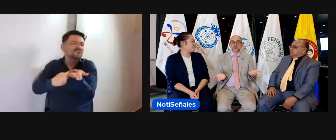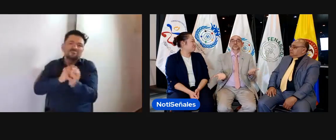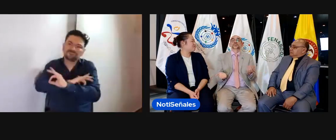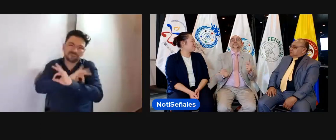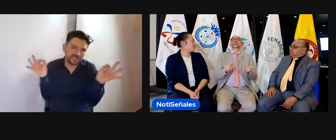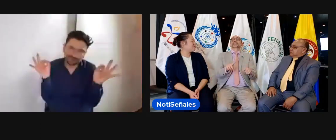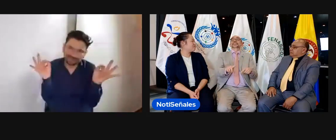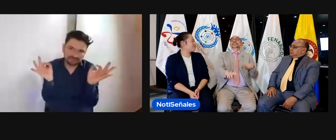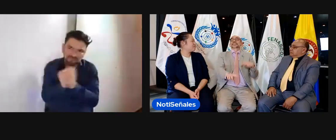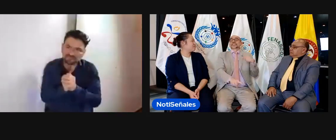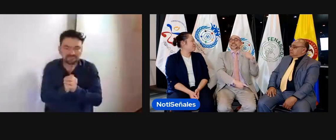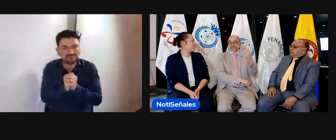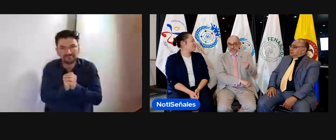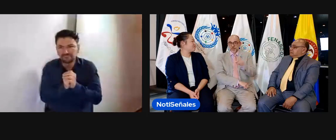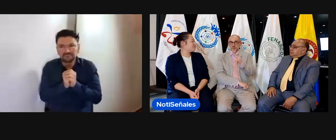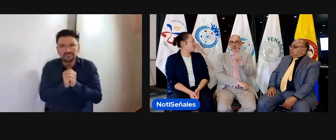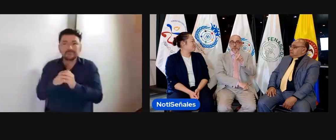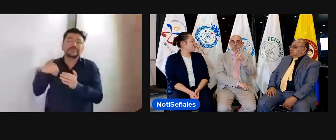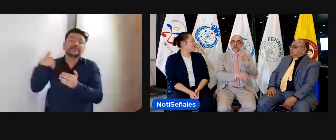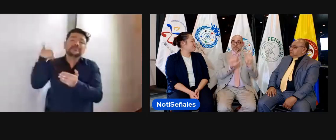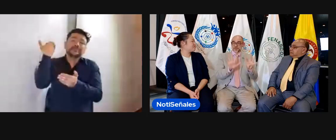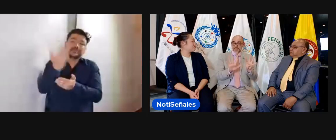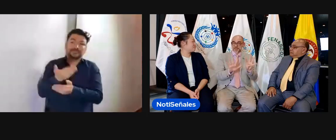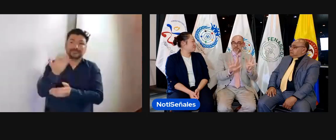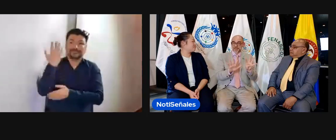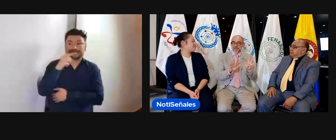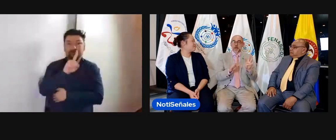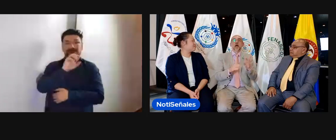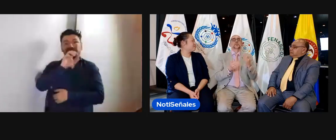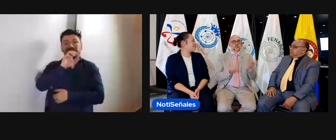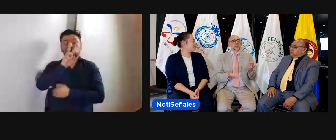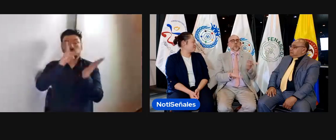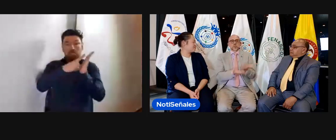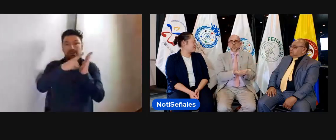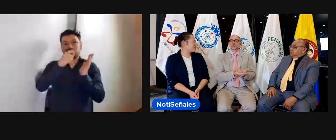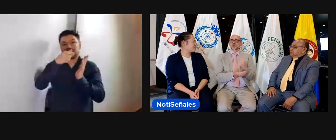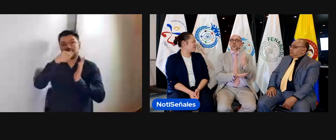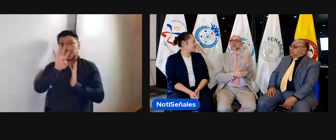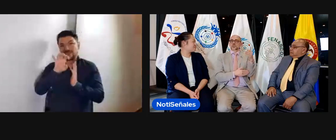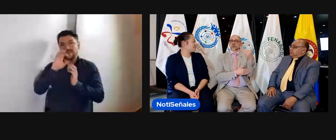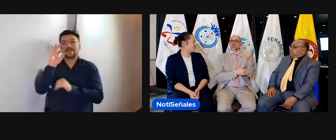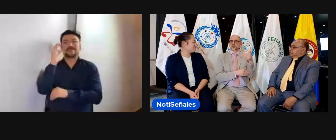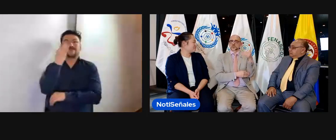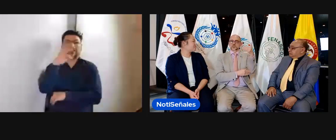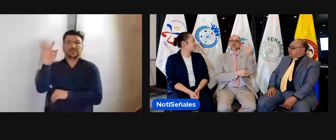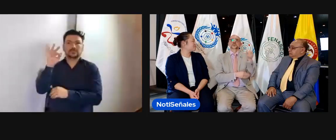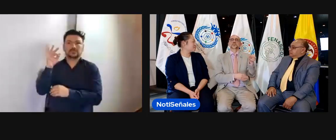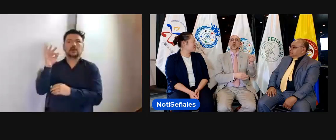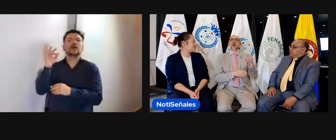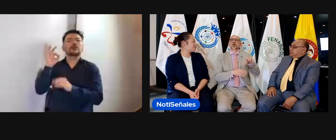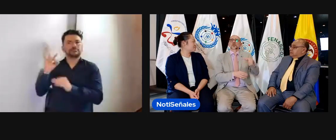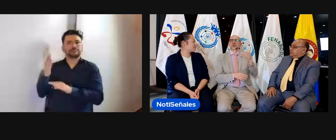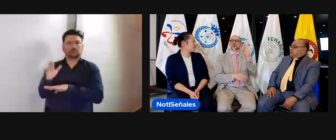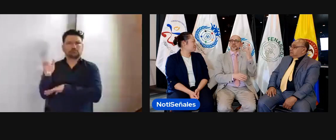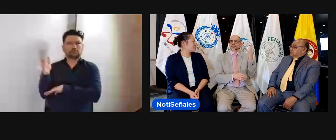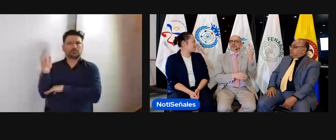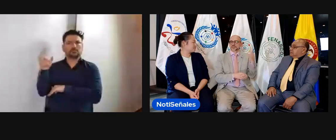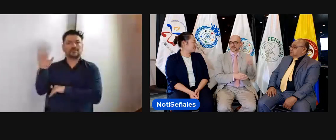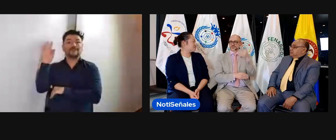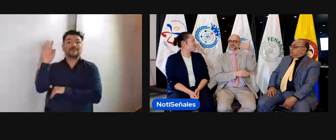de este asunto y no se llegó a una conclusión. En 2019, se propuso nuevamente el tener una bandera